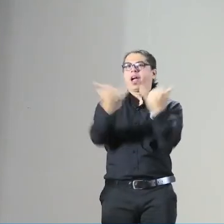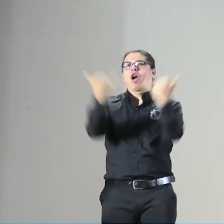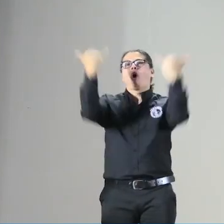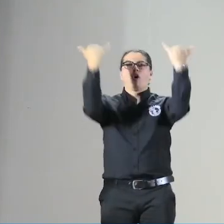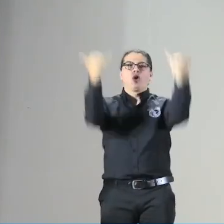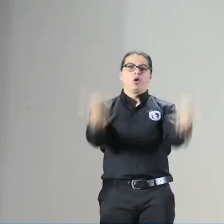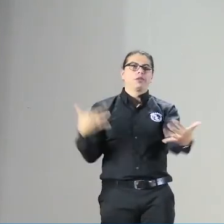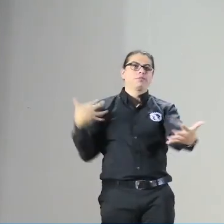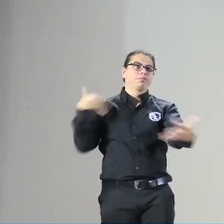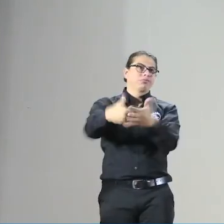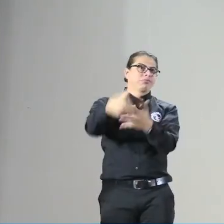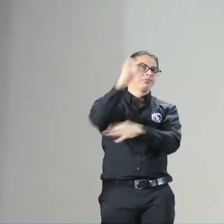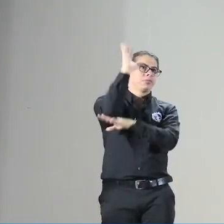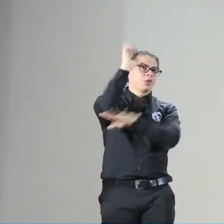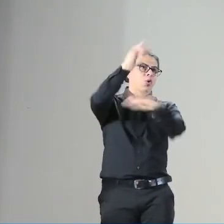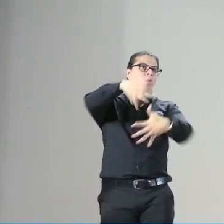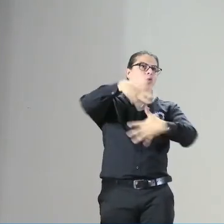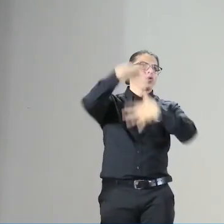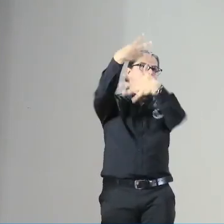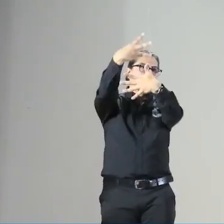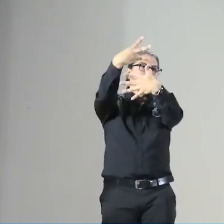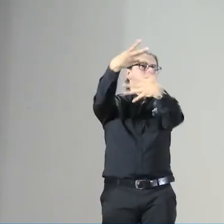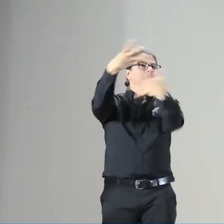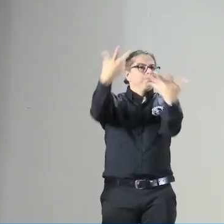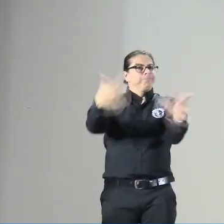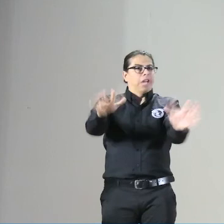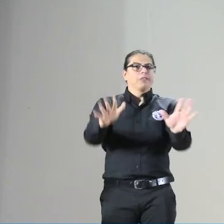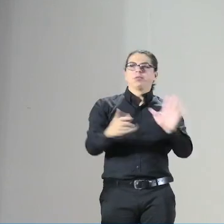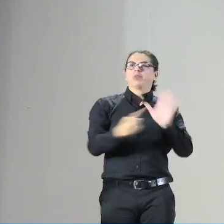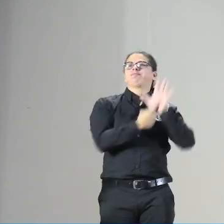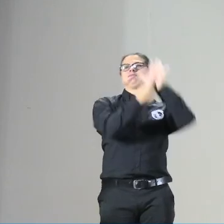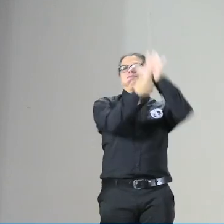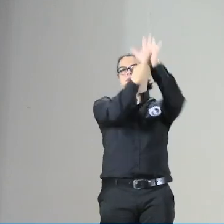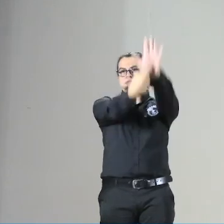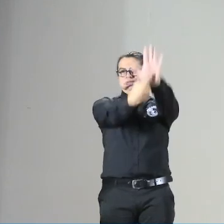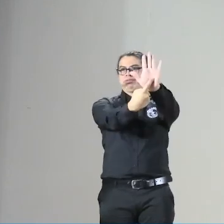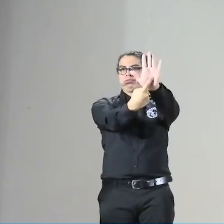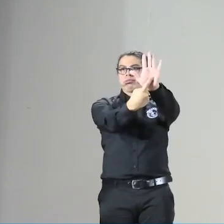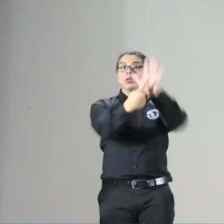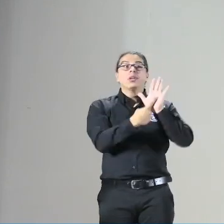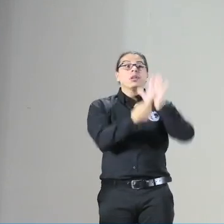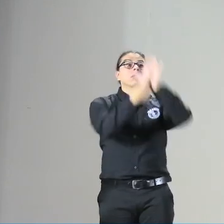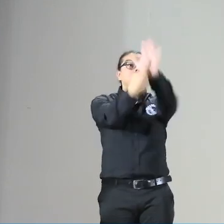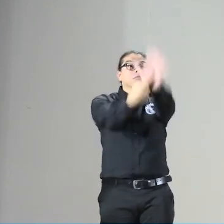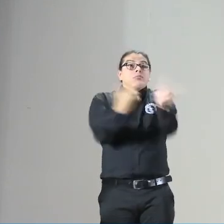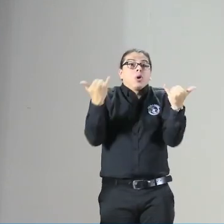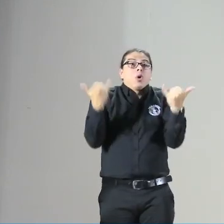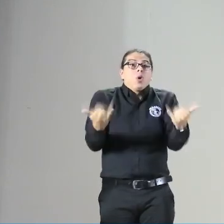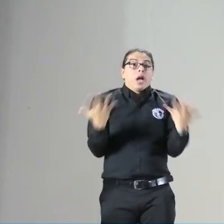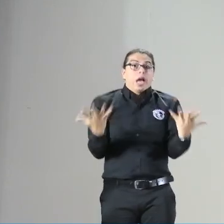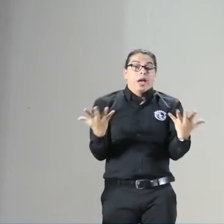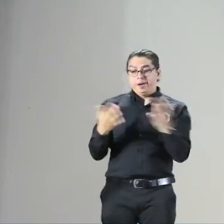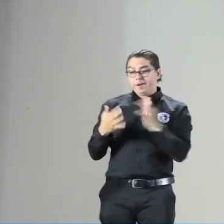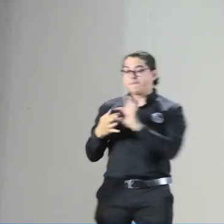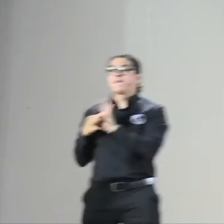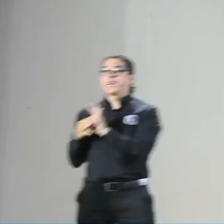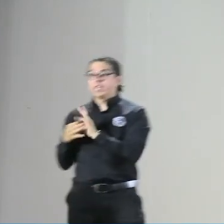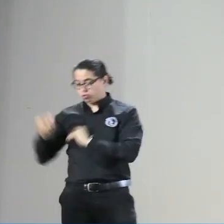haciendo esta recolección de información y ahora en este octavo congreso entonces queremos presentarles que